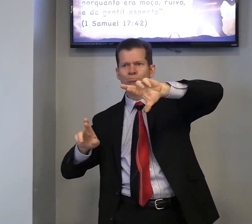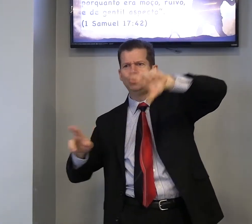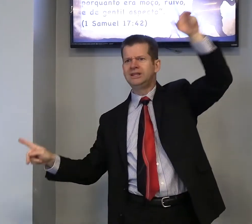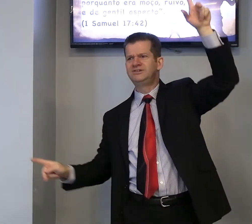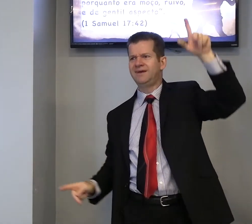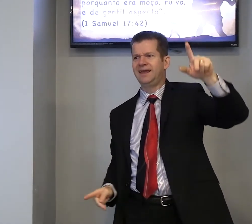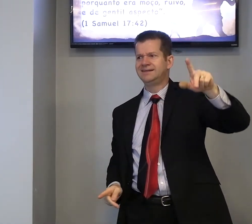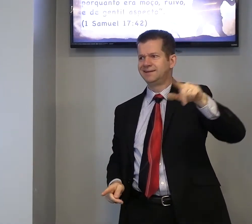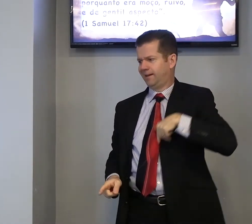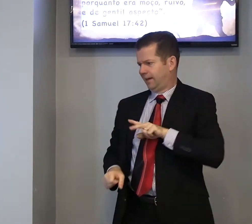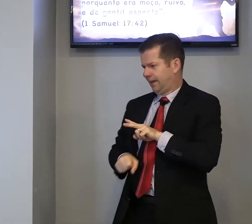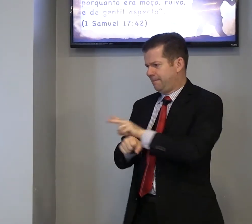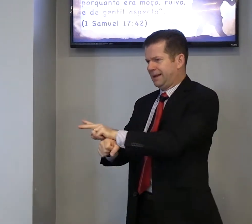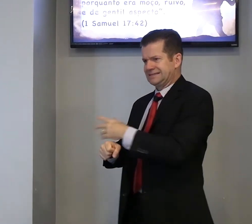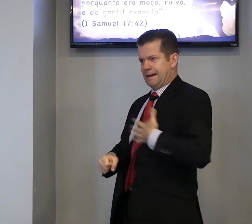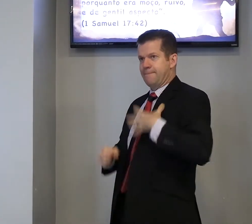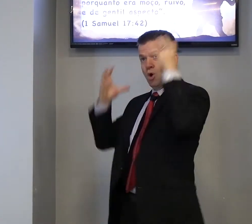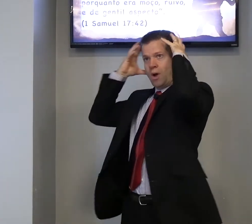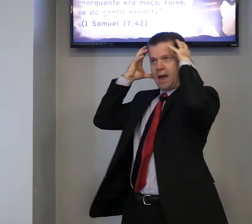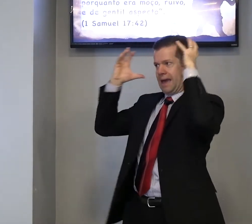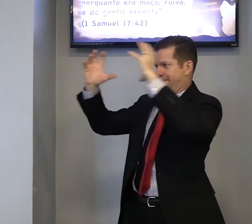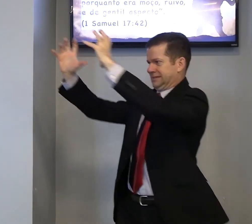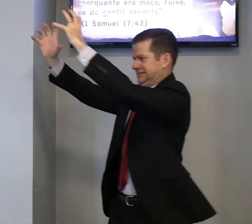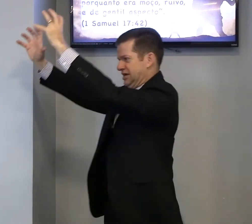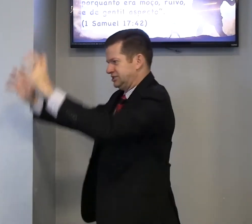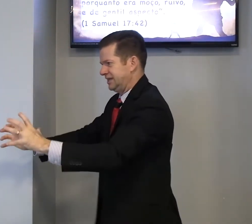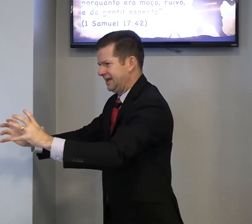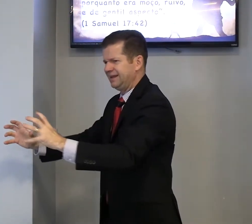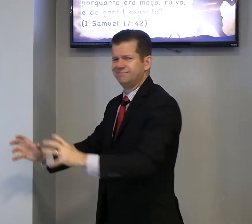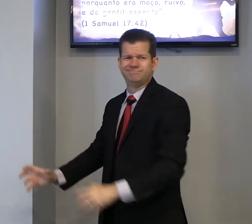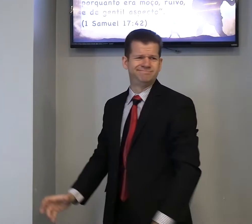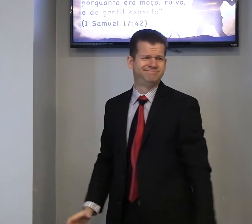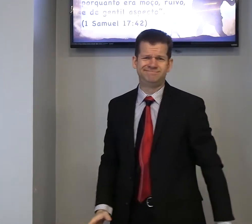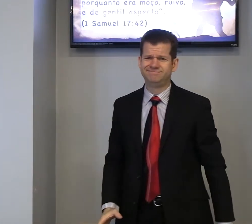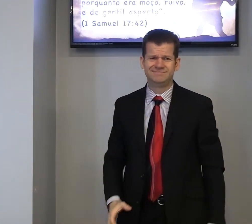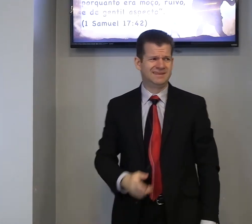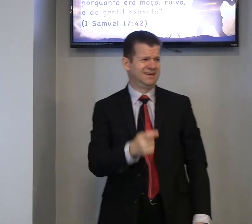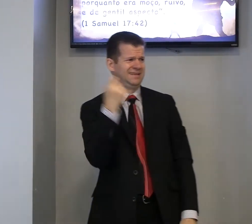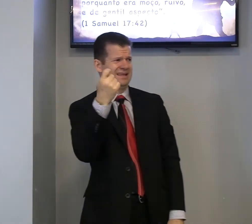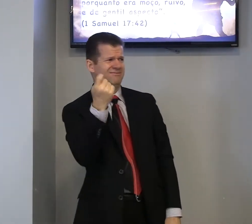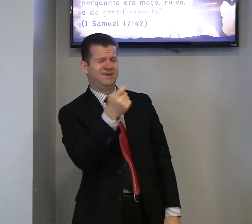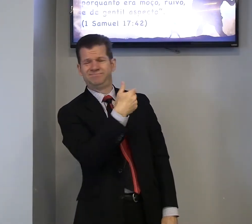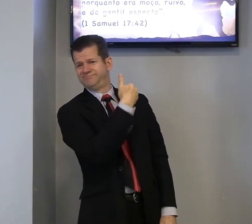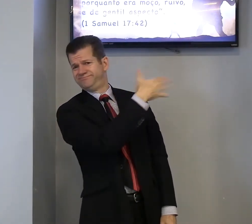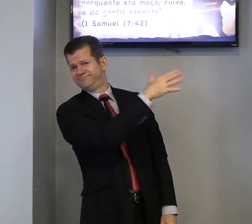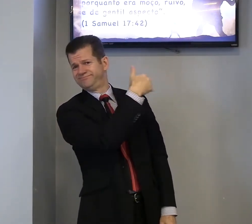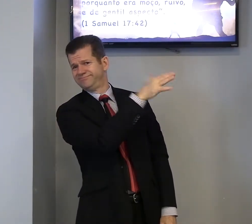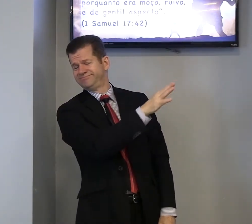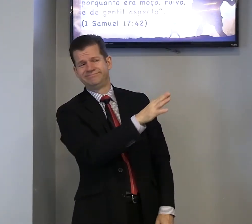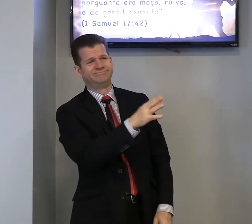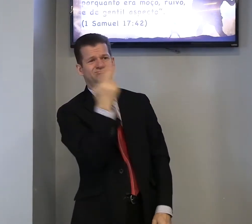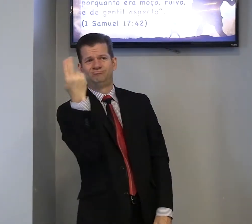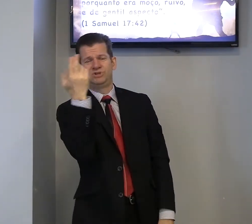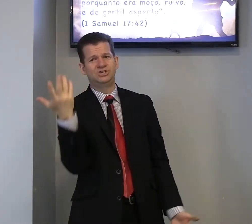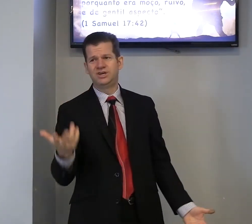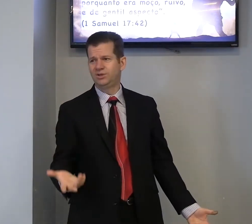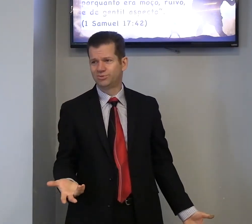muita diferença, emprestar a Bíblia, capacete dele, Davi, não tem jeito,